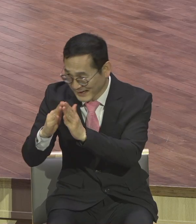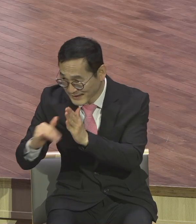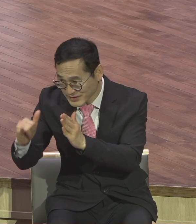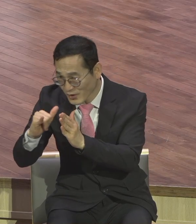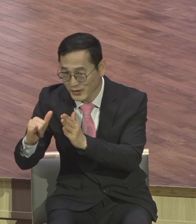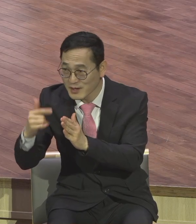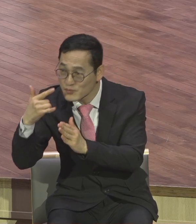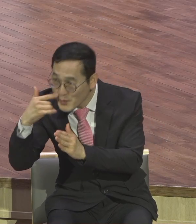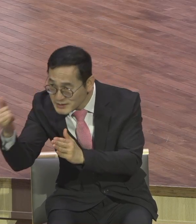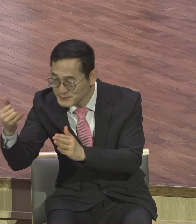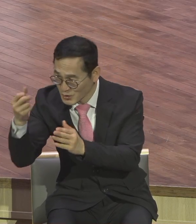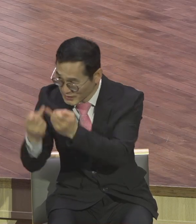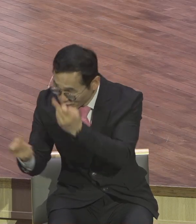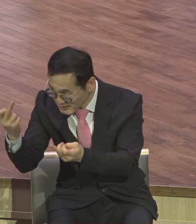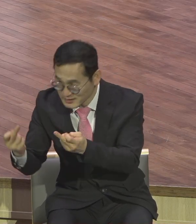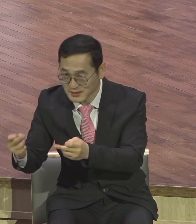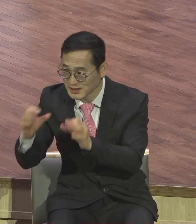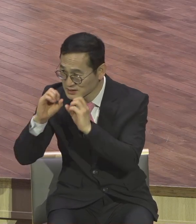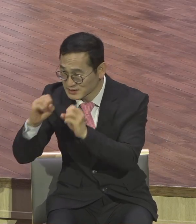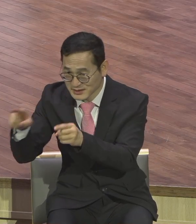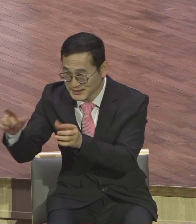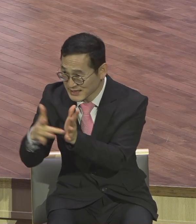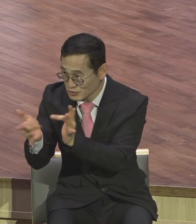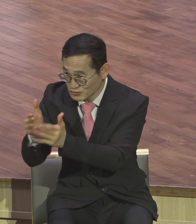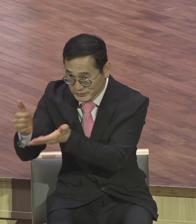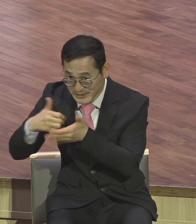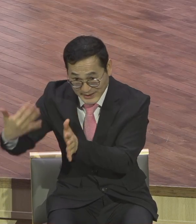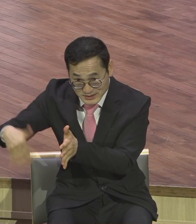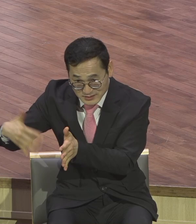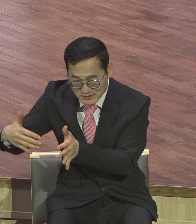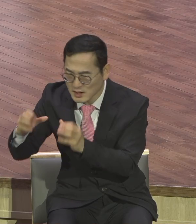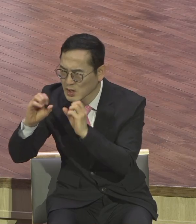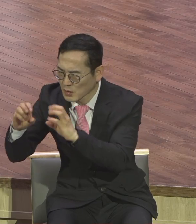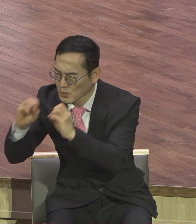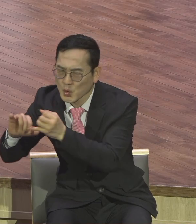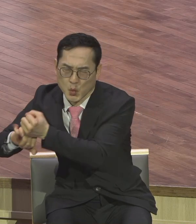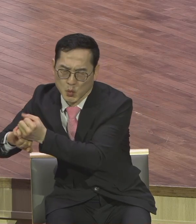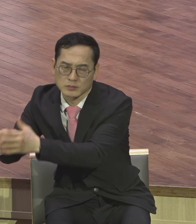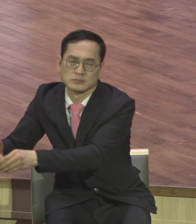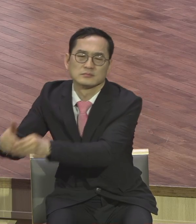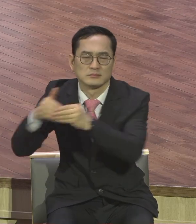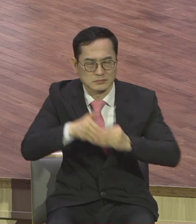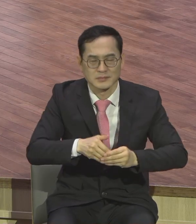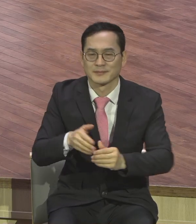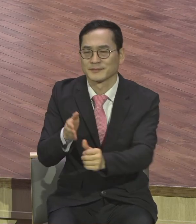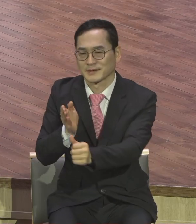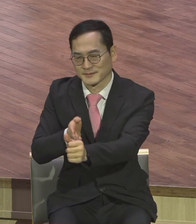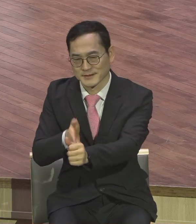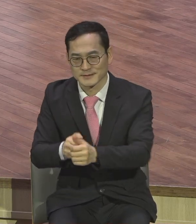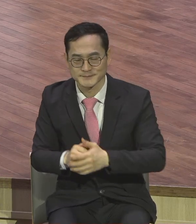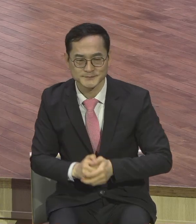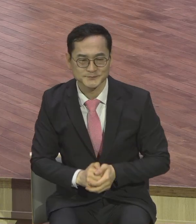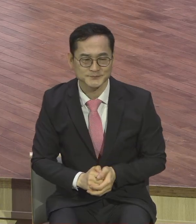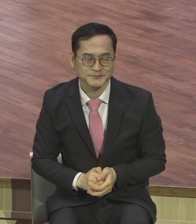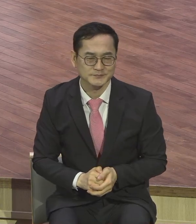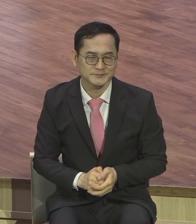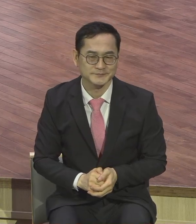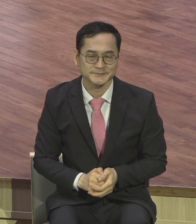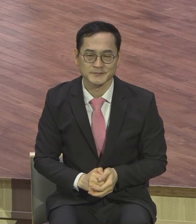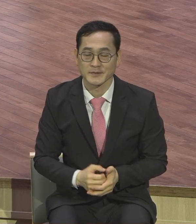삼으시 바랍니다 그리고 이런 영적 전환의 시간표를 앞으로는 오늘 말씀